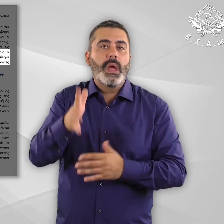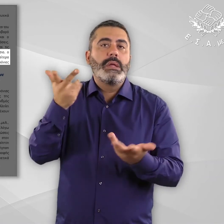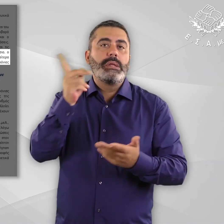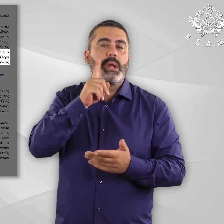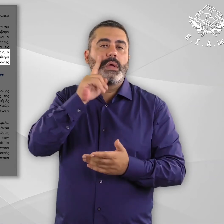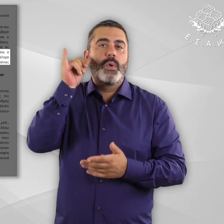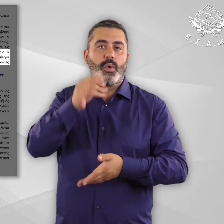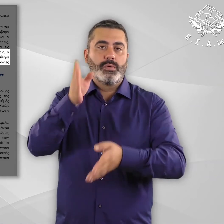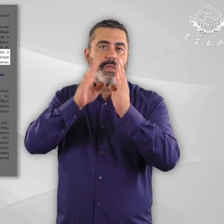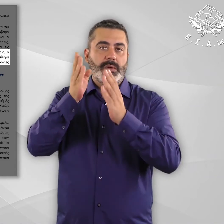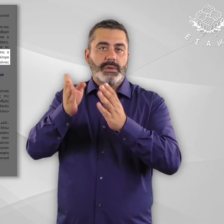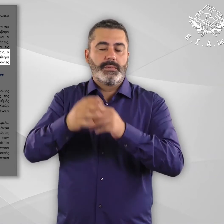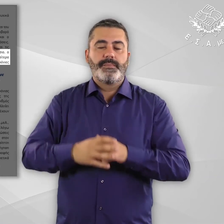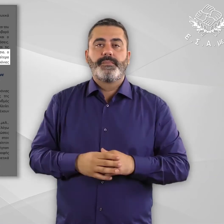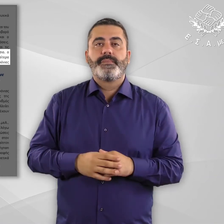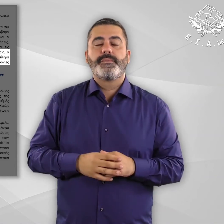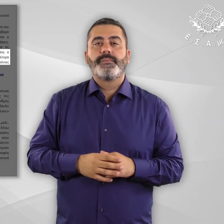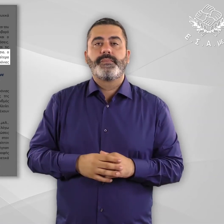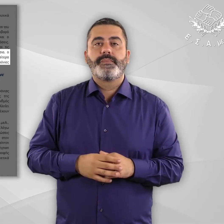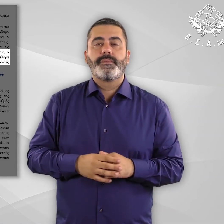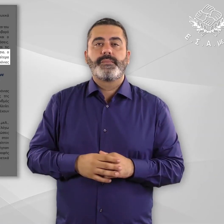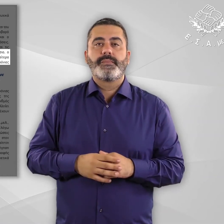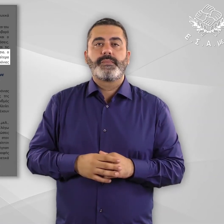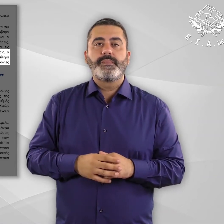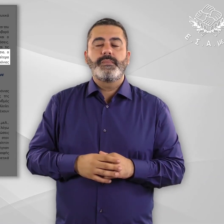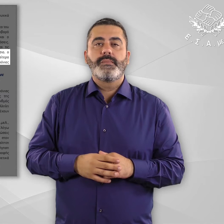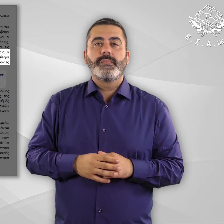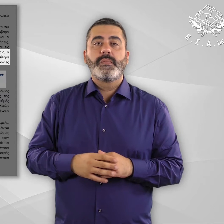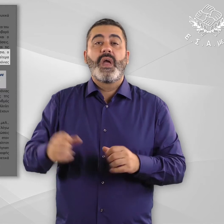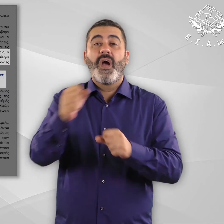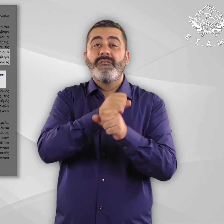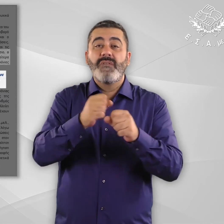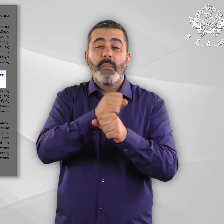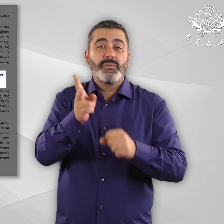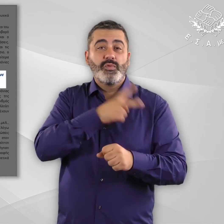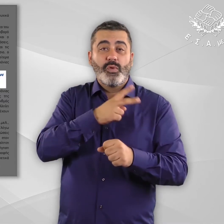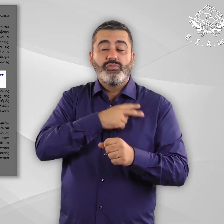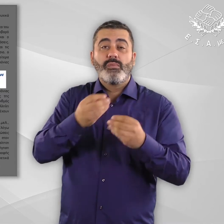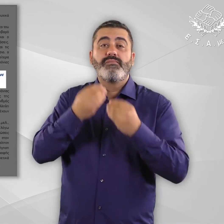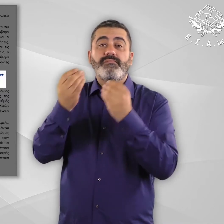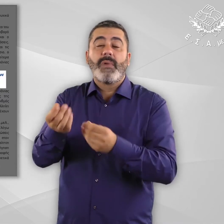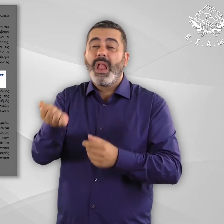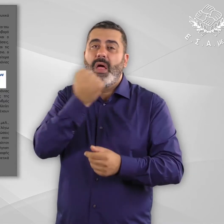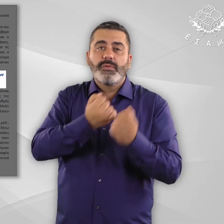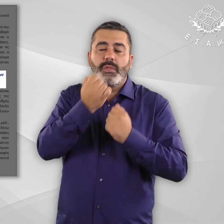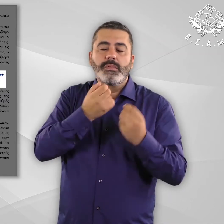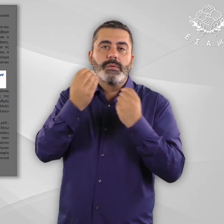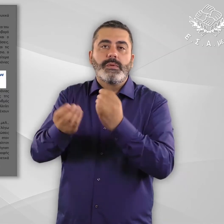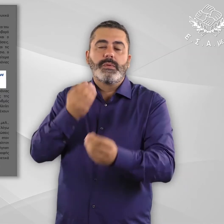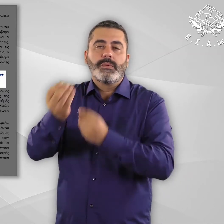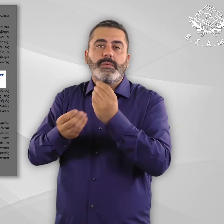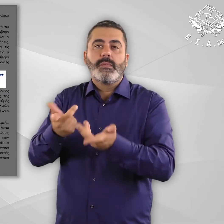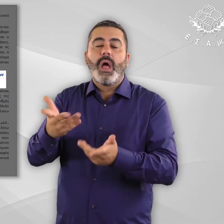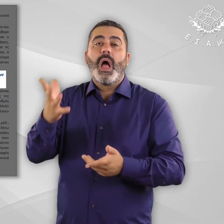αυξημένος για τα παιδιά και τις γυναίκες με αναπηρία και χρόνιες παθήσεις. Υποενότητα, μη παροχή κατάλληλης